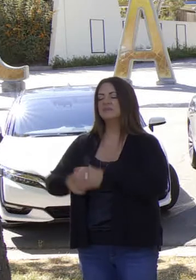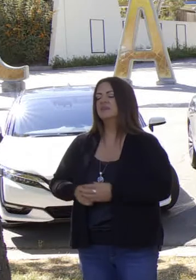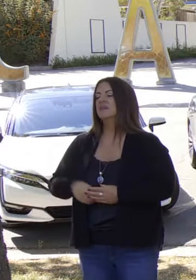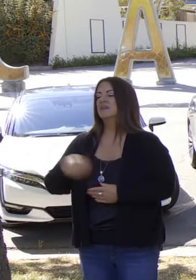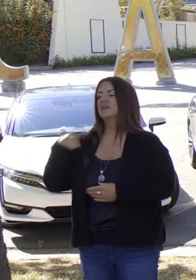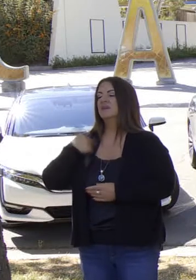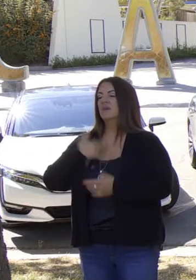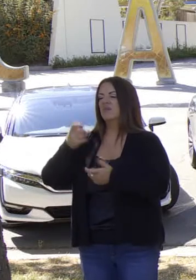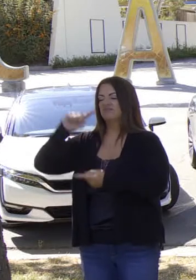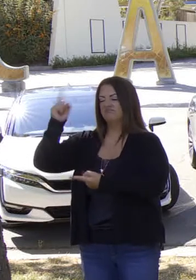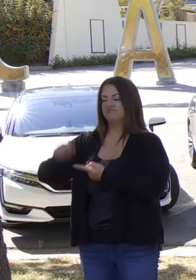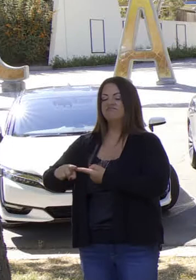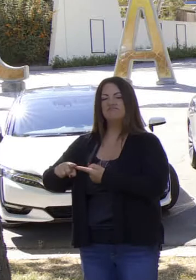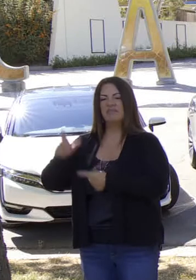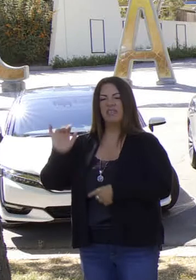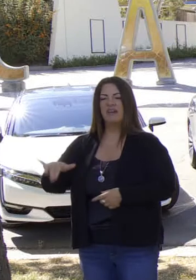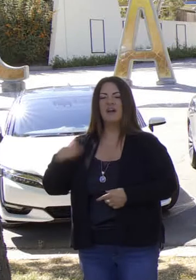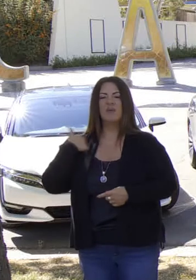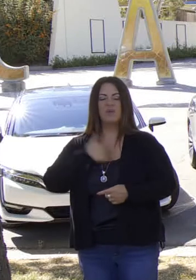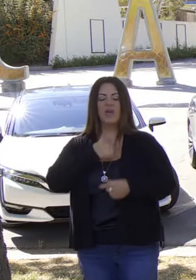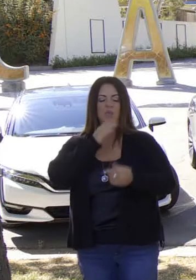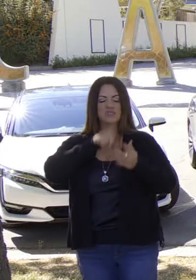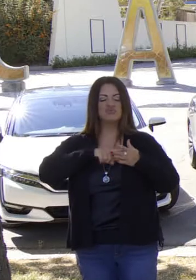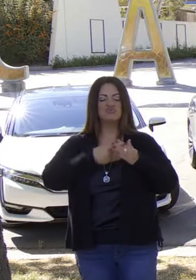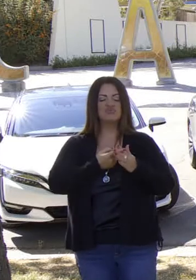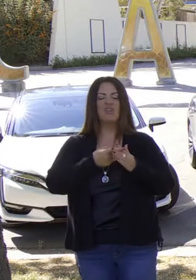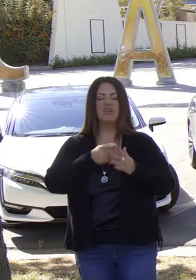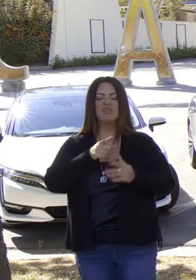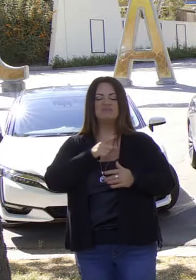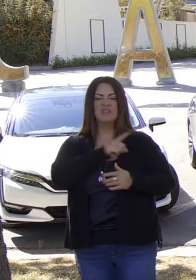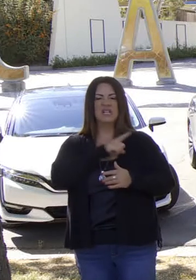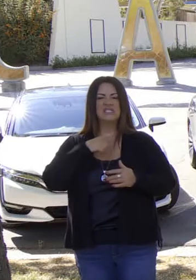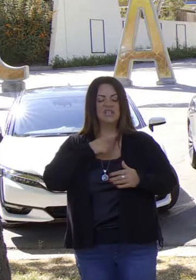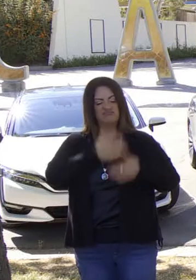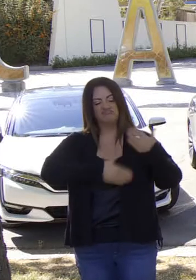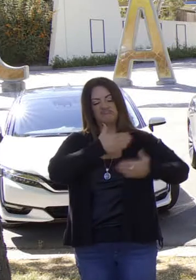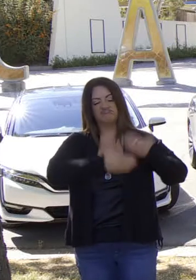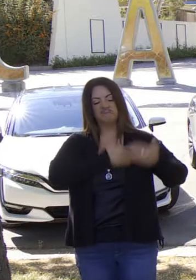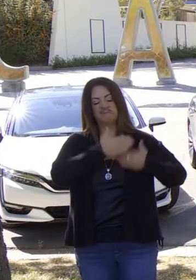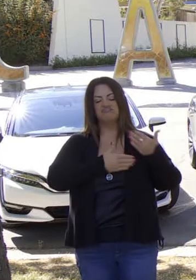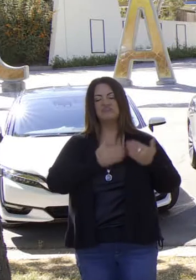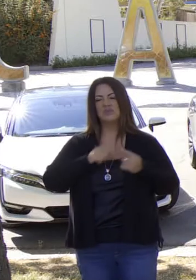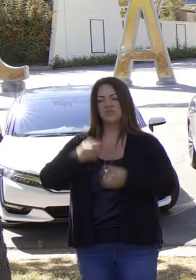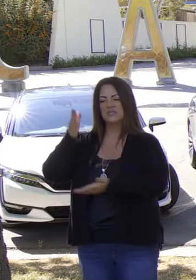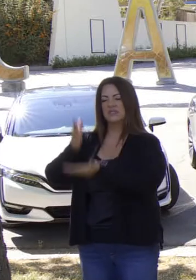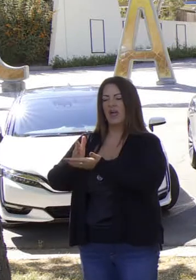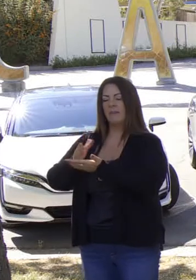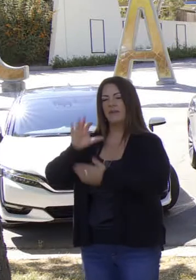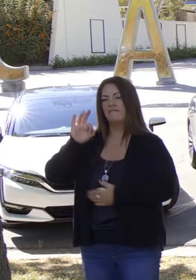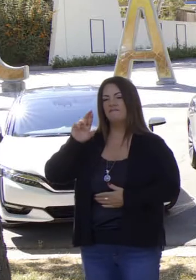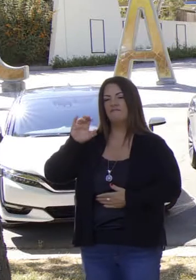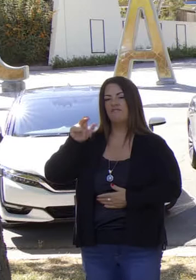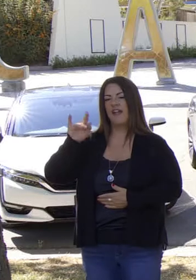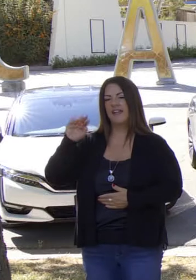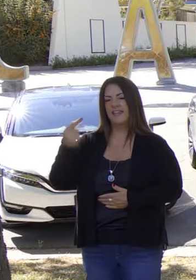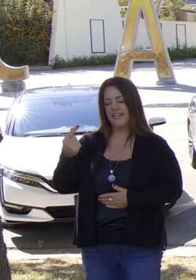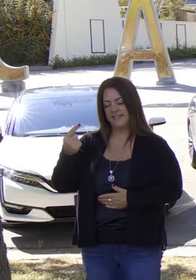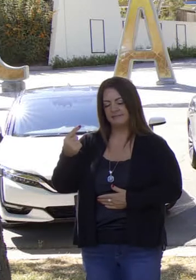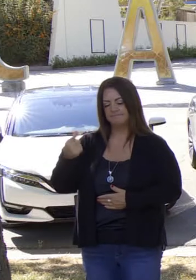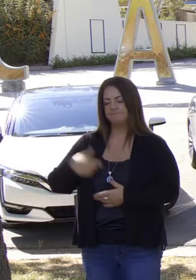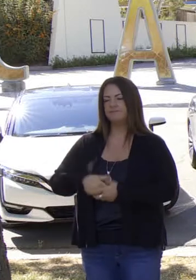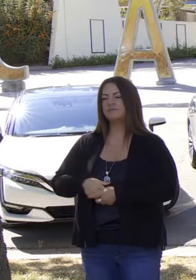específicamente en una estrategia legislativa para comenzar a eliminar ese tipo